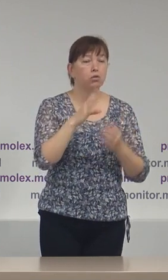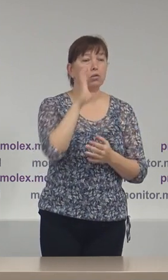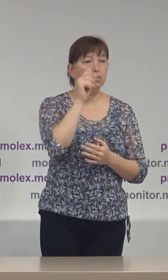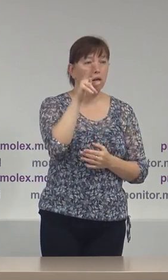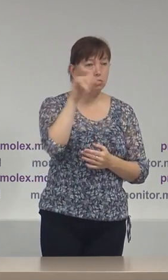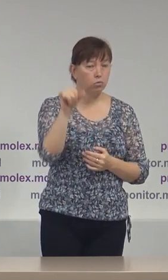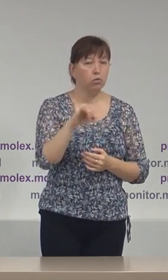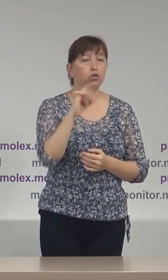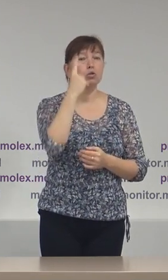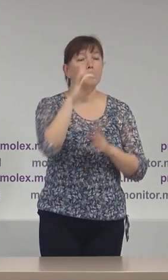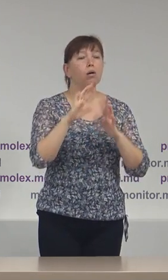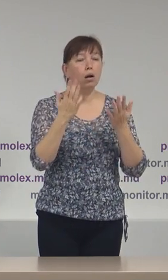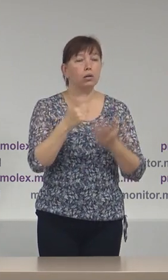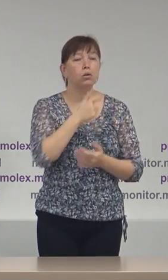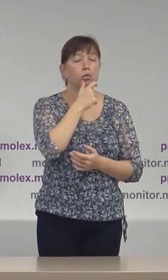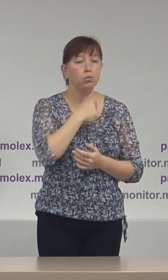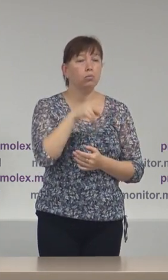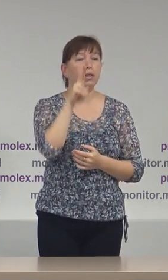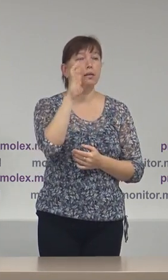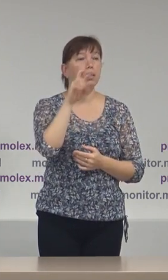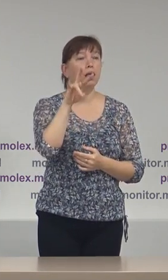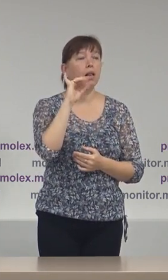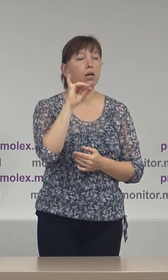caz domnul Tudor Deliu.